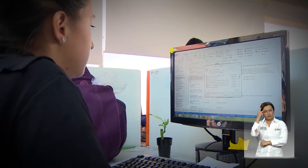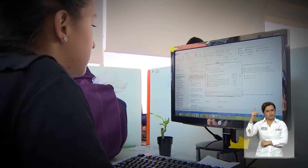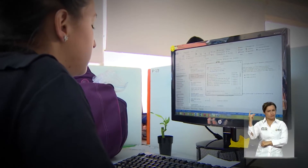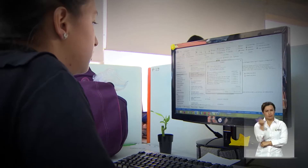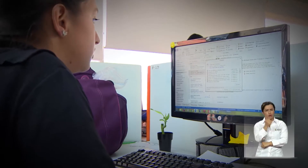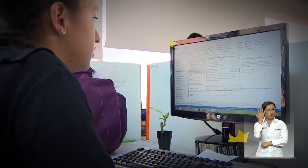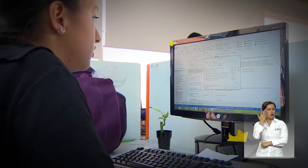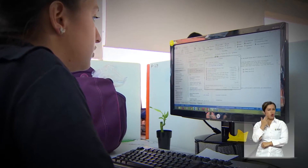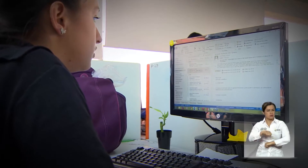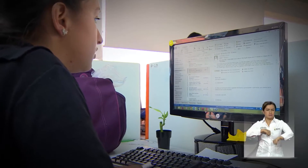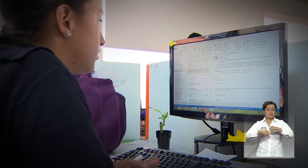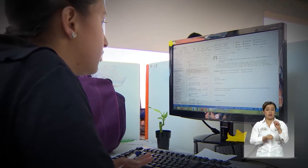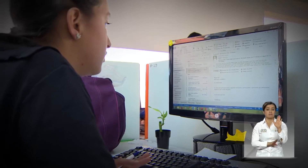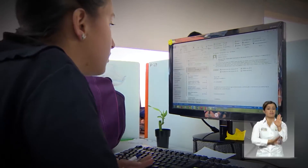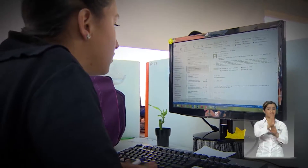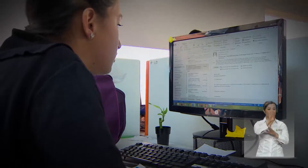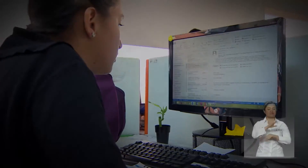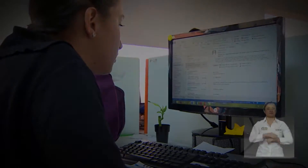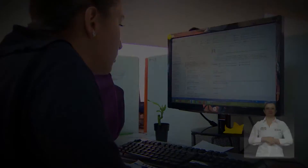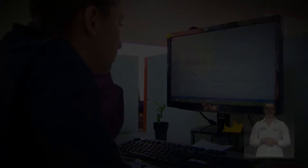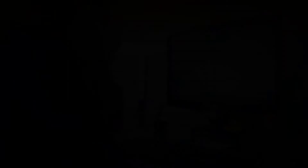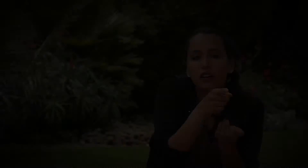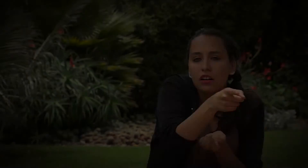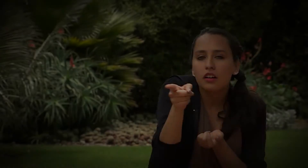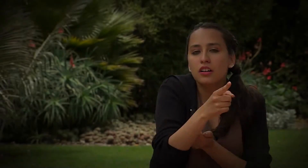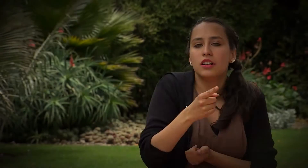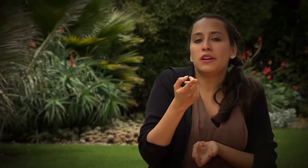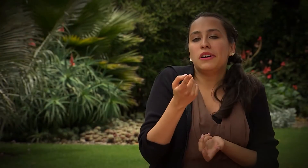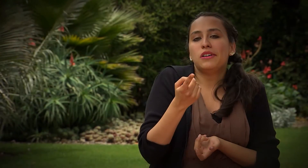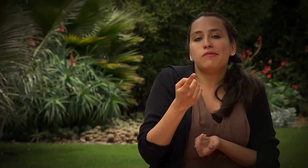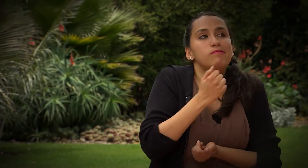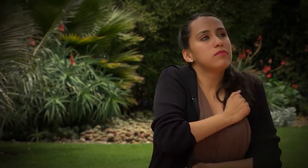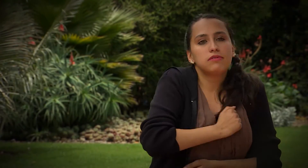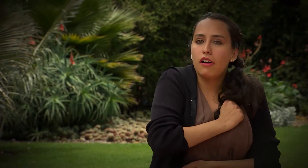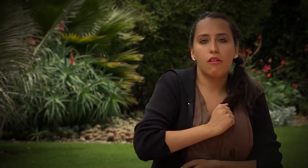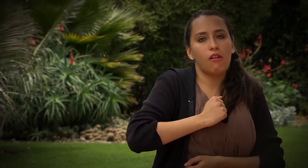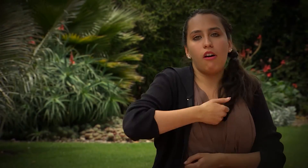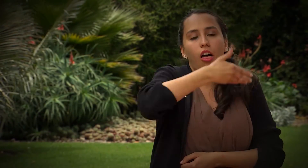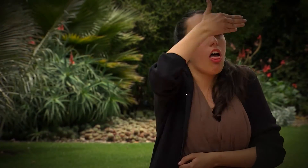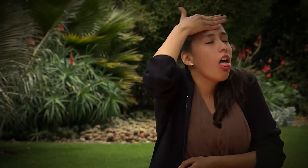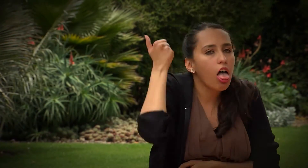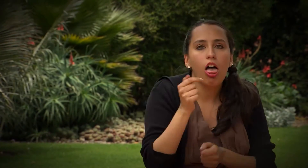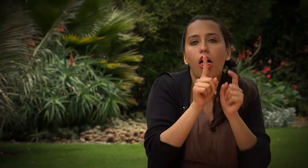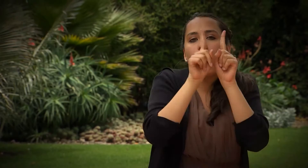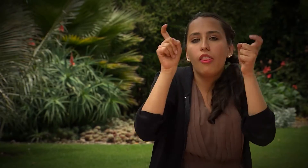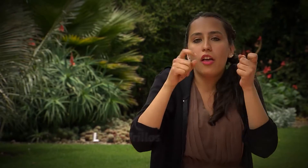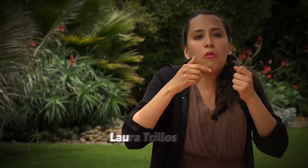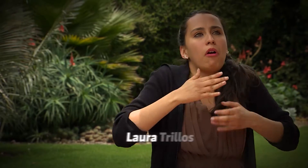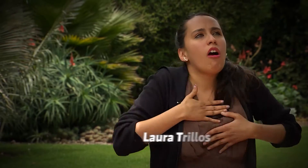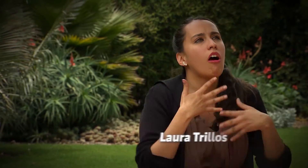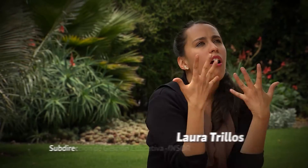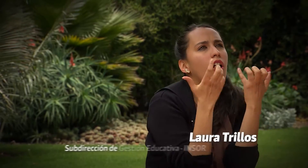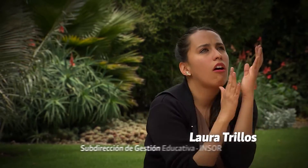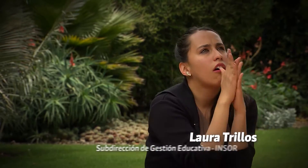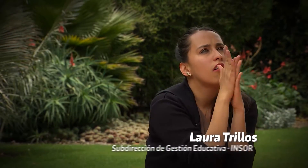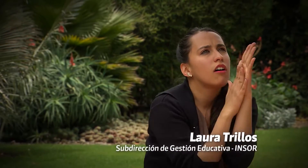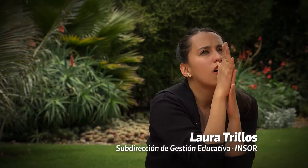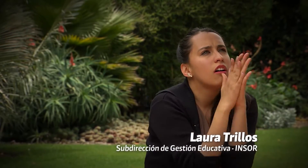diaria salir adelante. Me pongo en el lugar de ellas y quiero también que no olviden esos sueños,